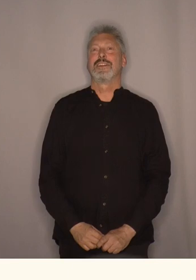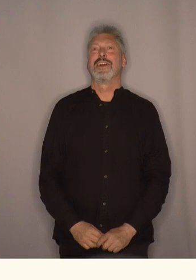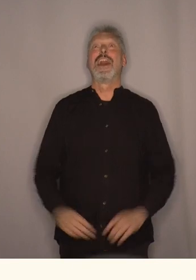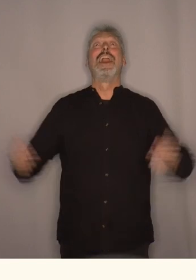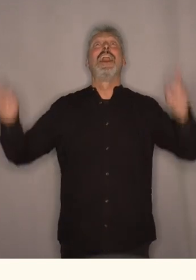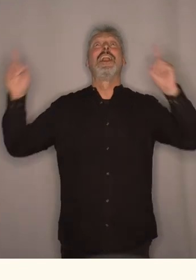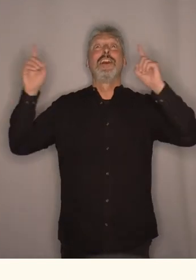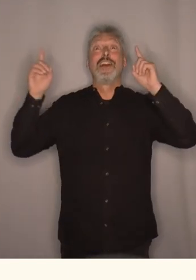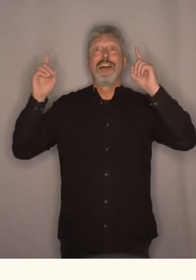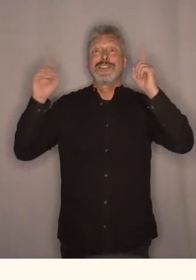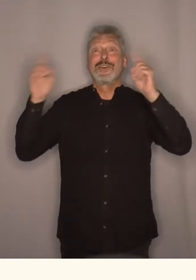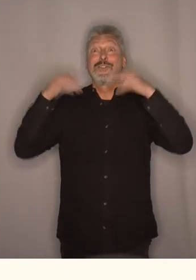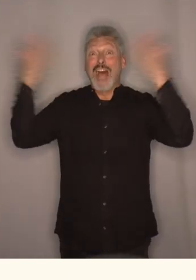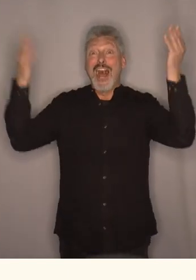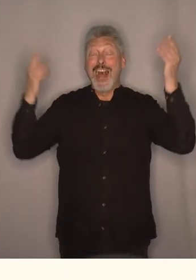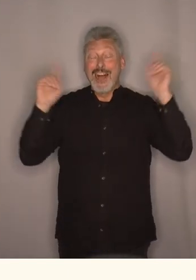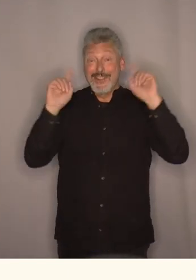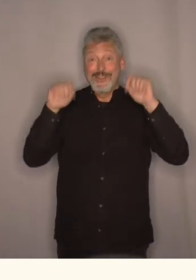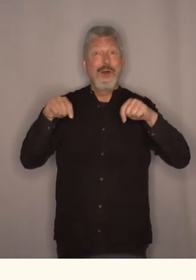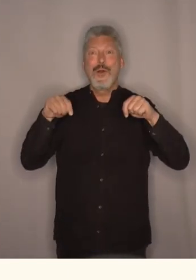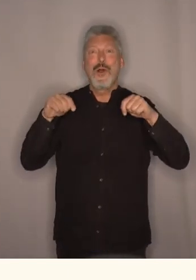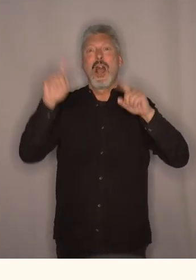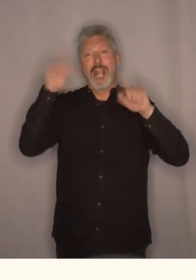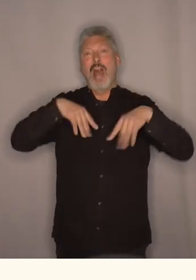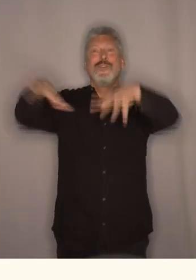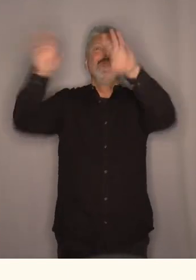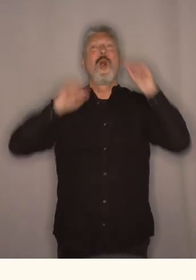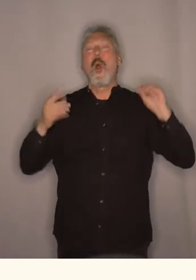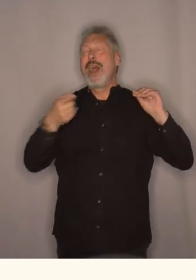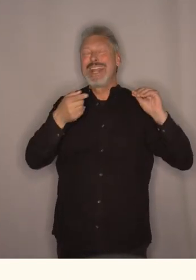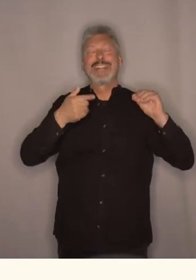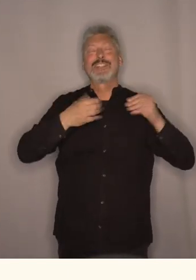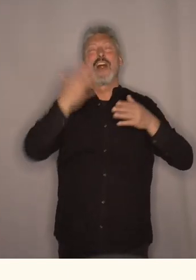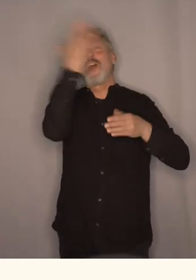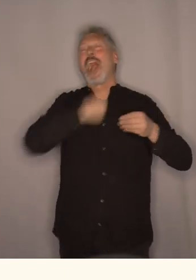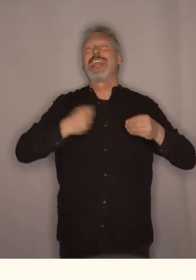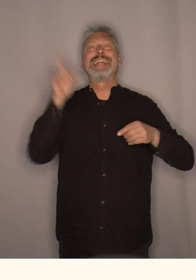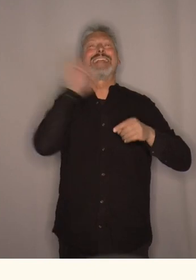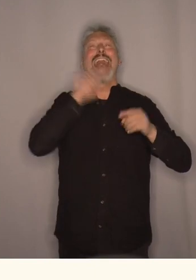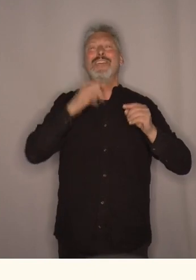Så da kan vårens bakreste eventyr bare begynne. Godt landsmøte!